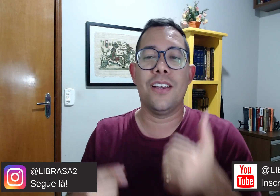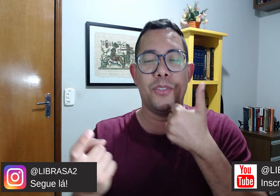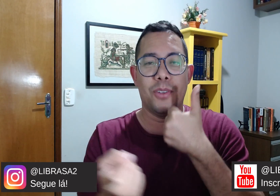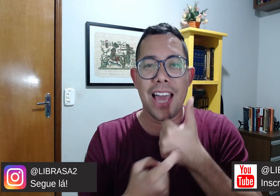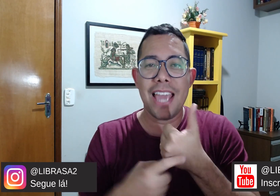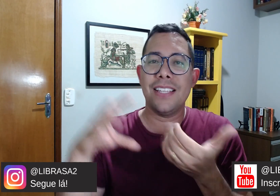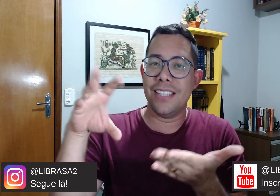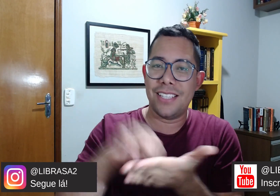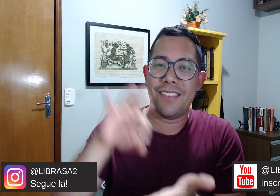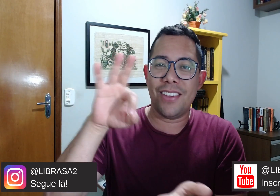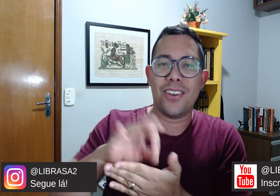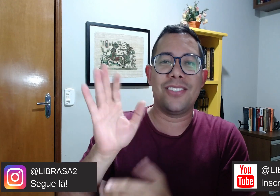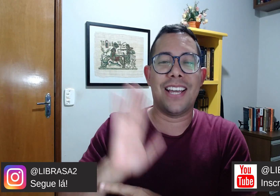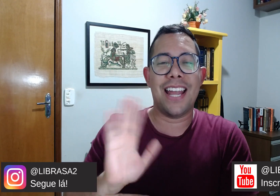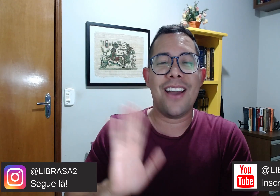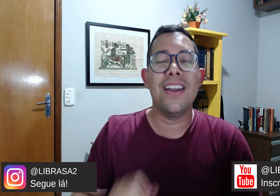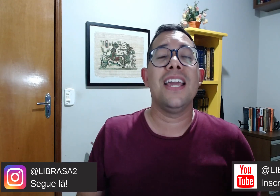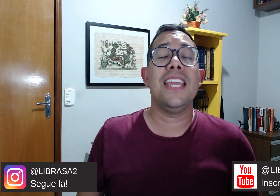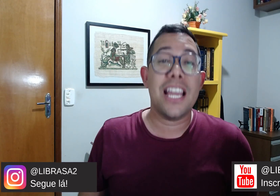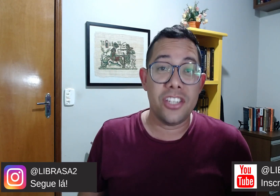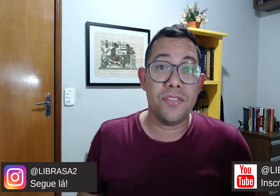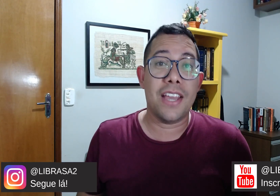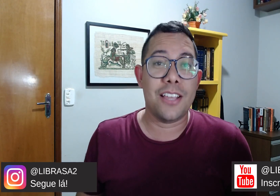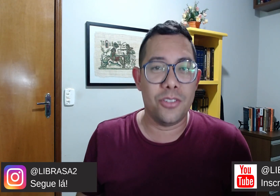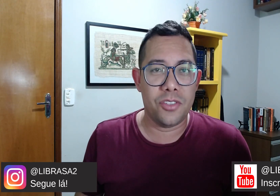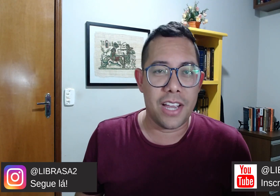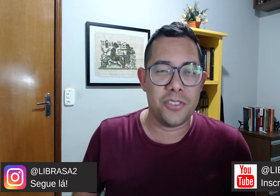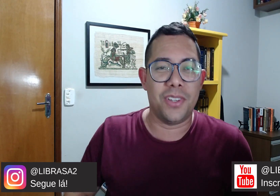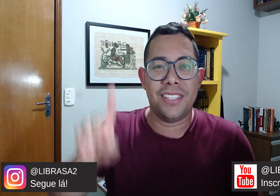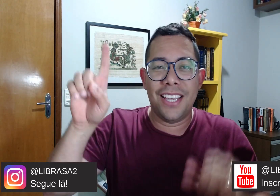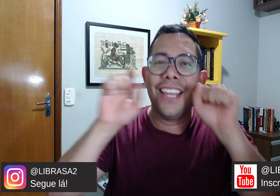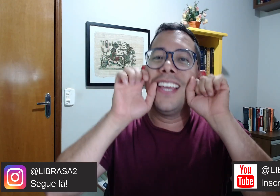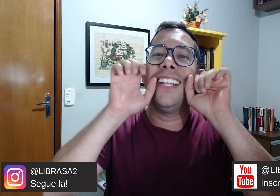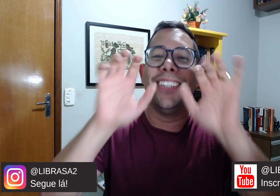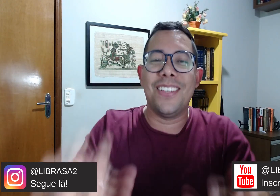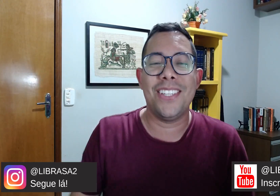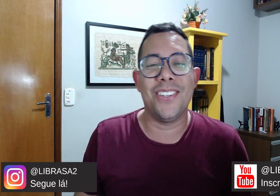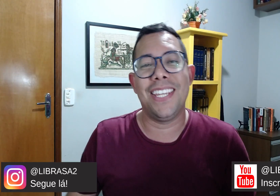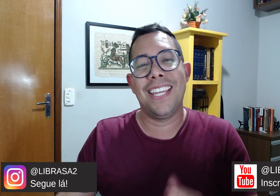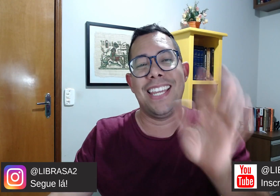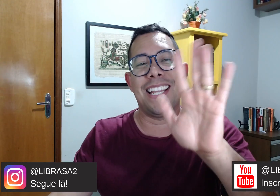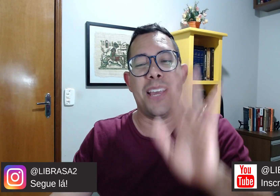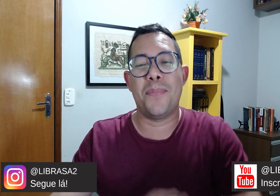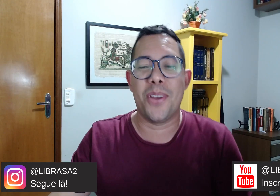o seu like, se inscreve em nosso canal e ative as notificações. Deus abençoe e até a próxima.